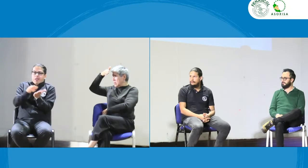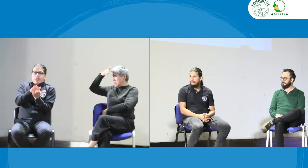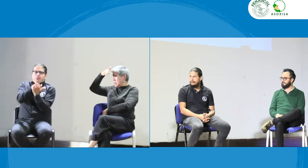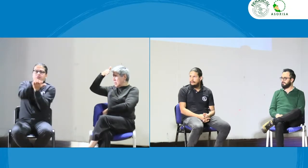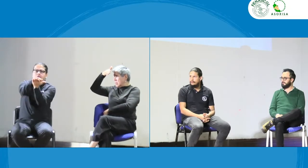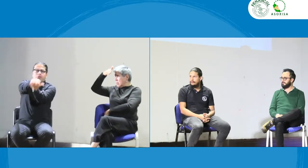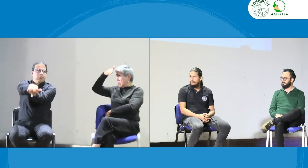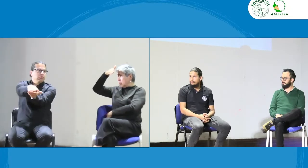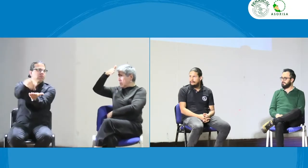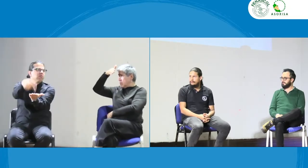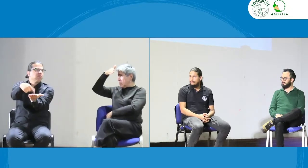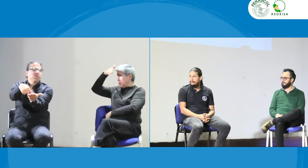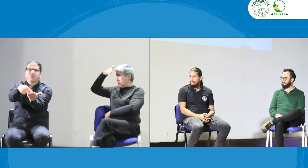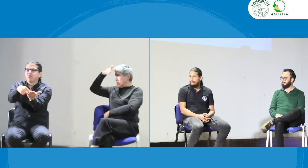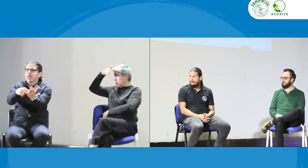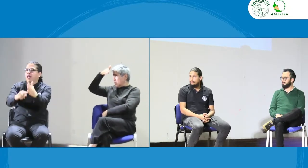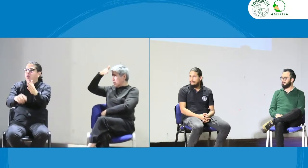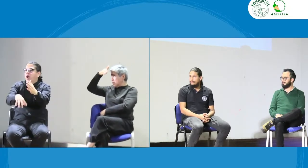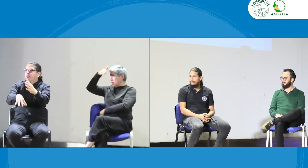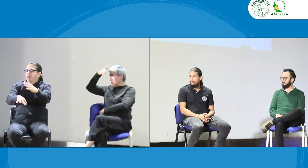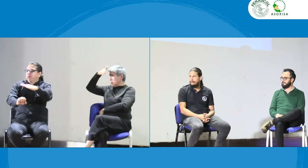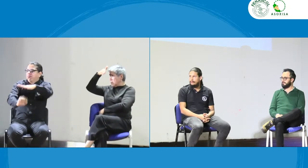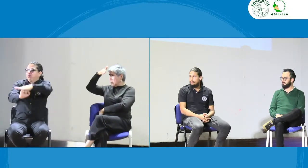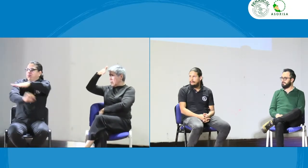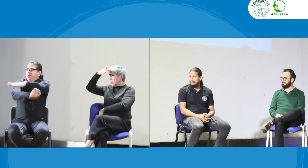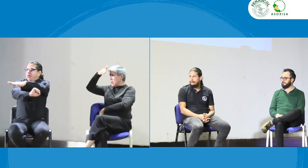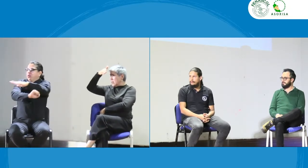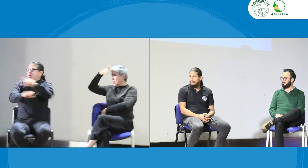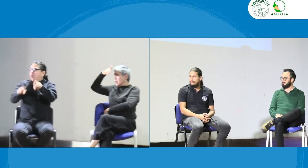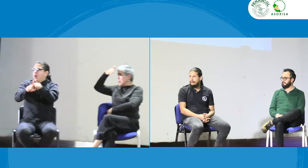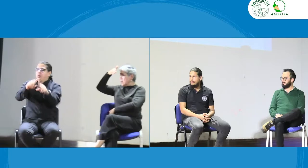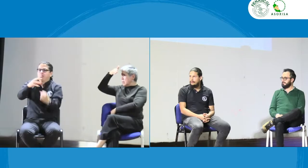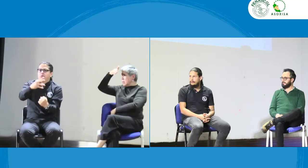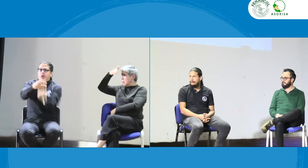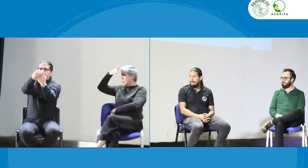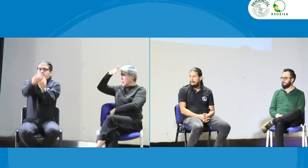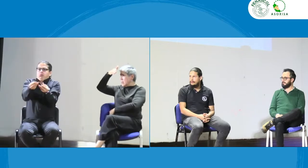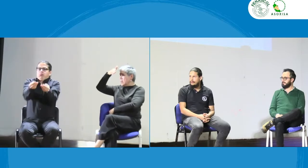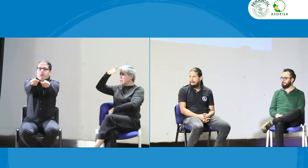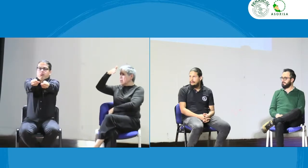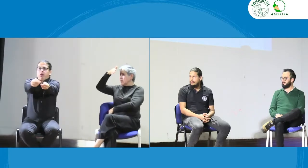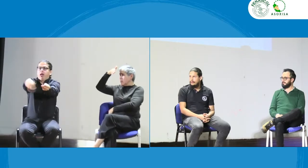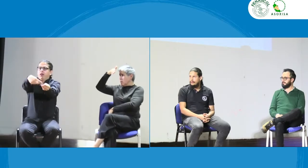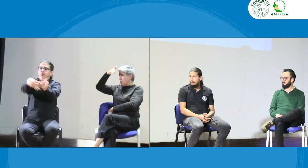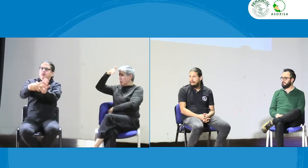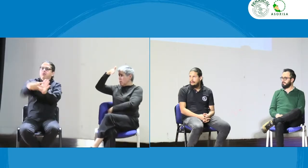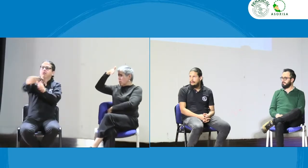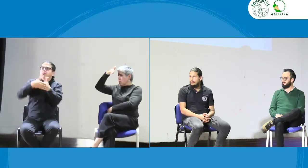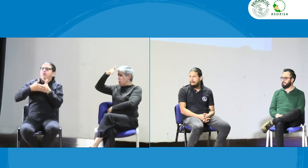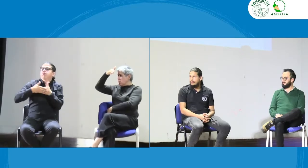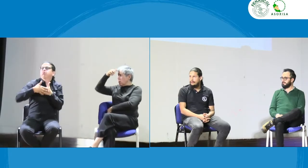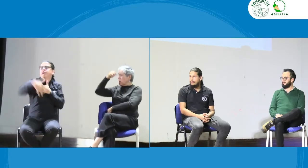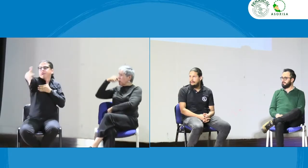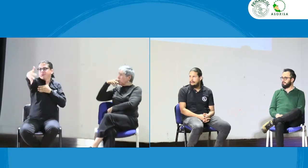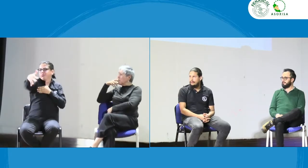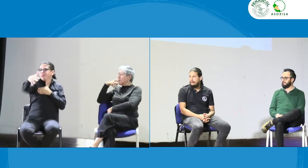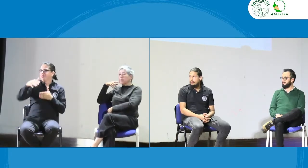así, ya se entrega, es una base que va a servir para todos los